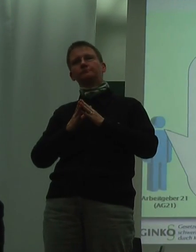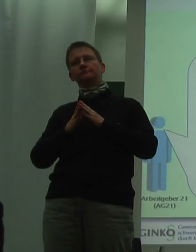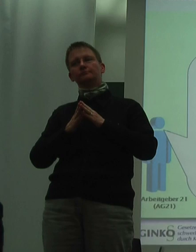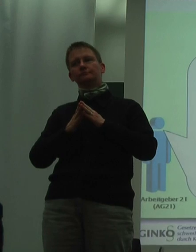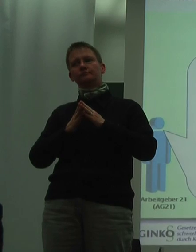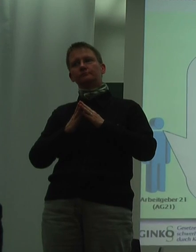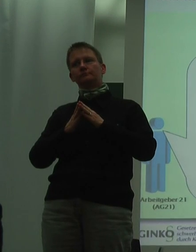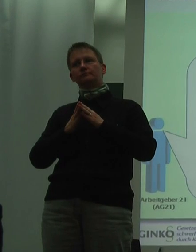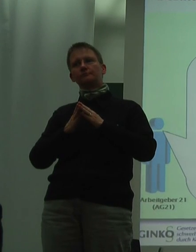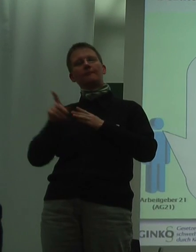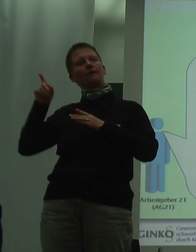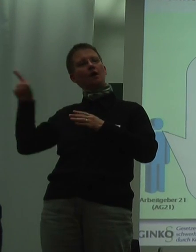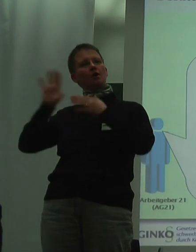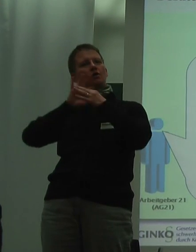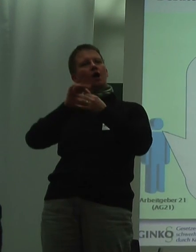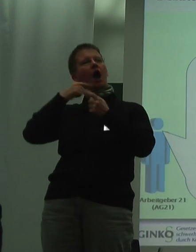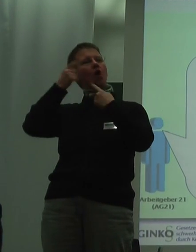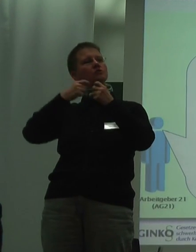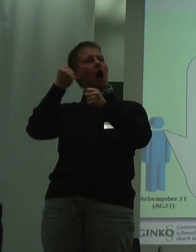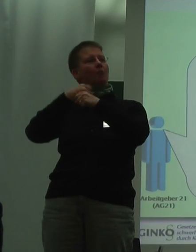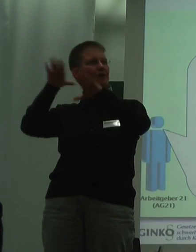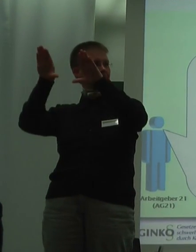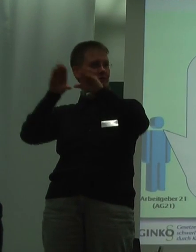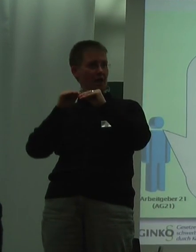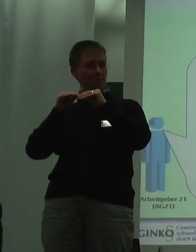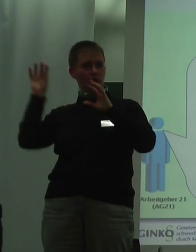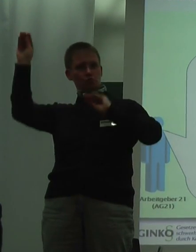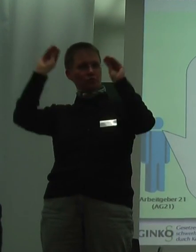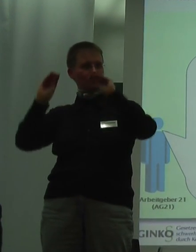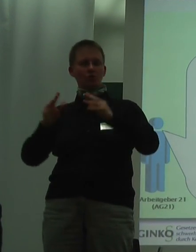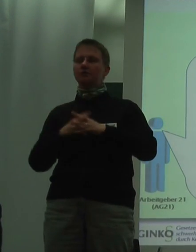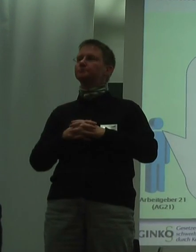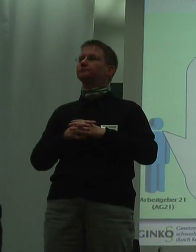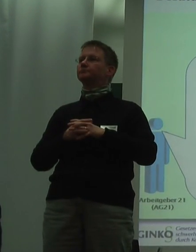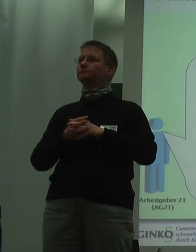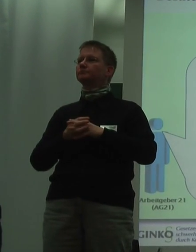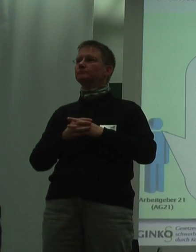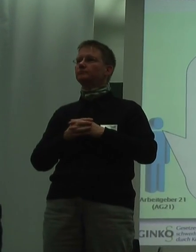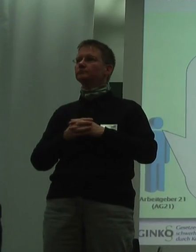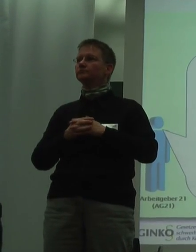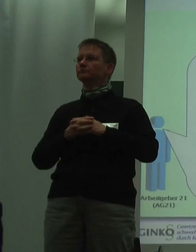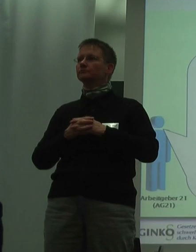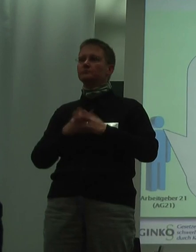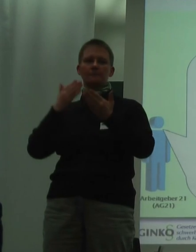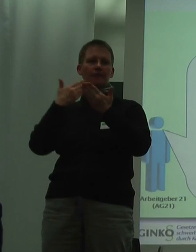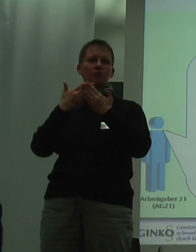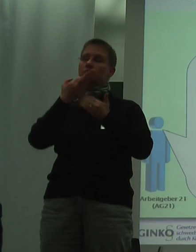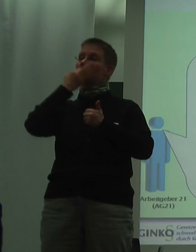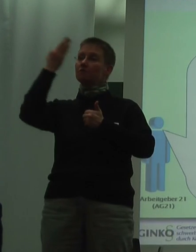Auch hier haben wir Aussagen von Arbeitnehmern zusammengestellt. Ja, wir haben zum Beispiel gefragt, wie